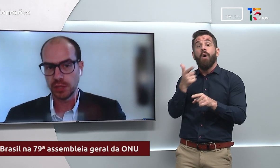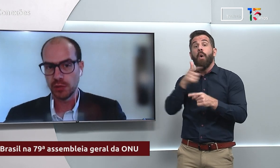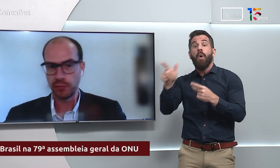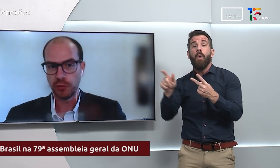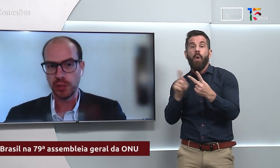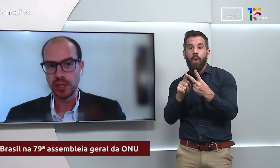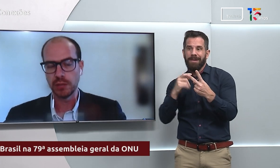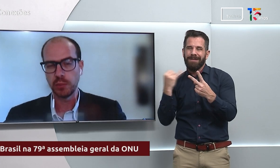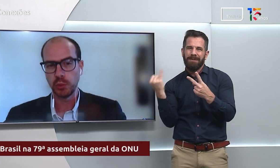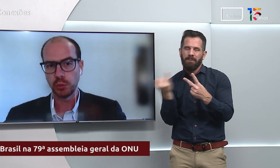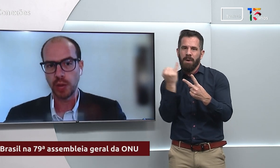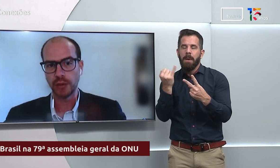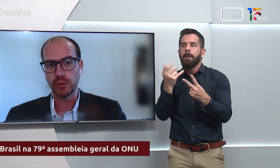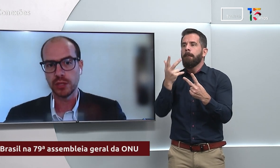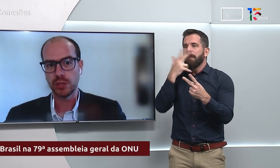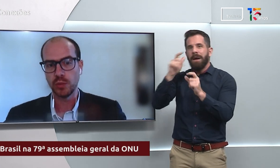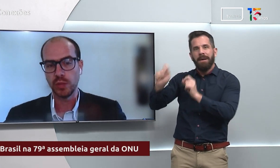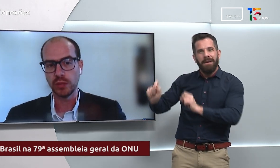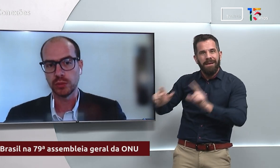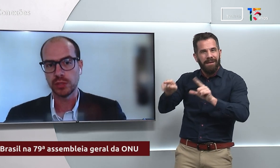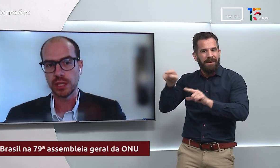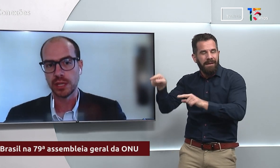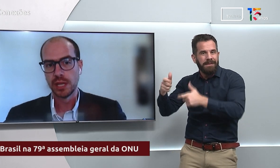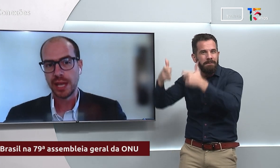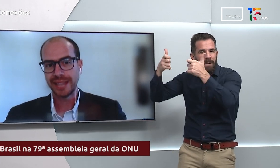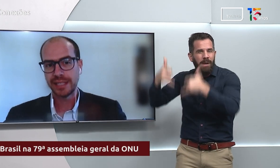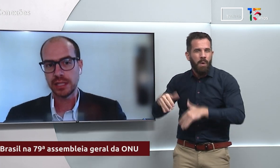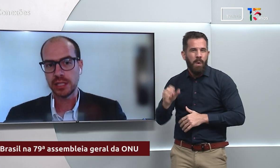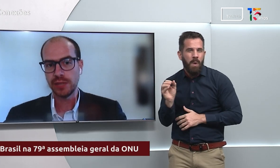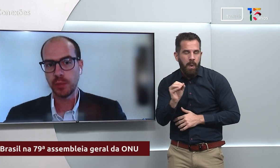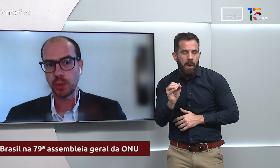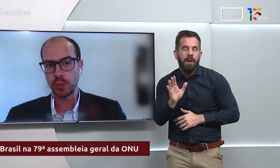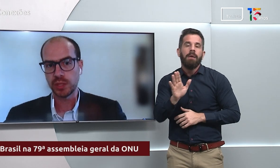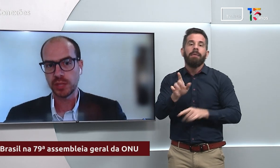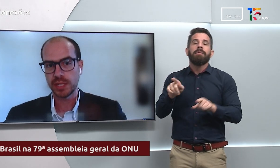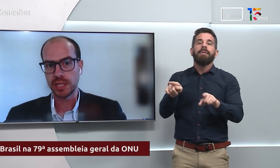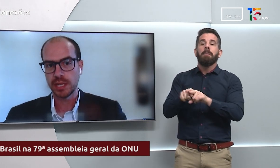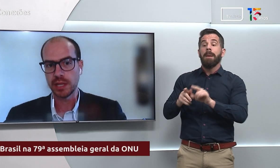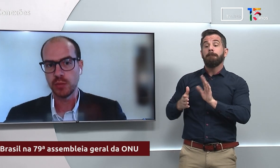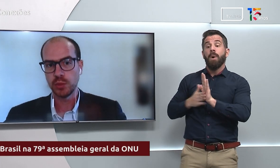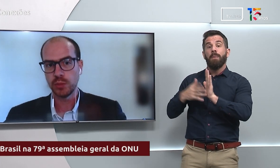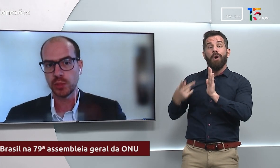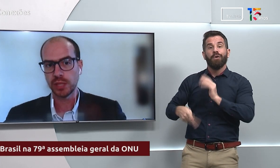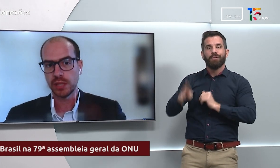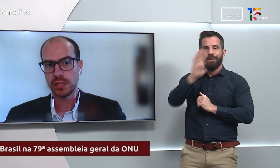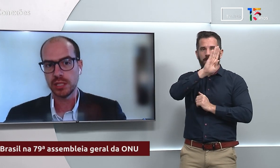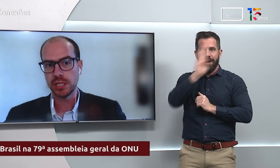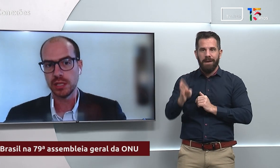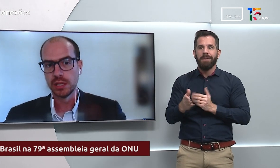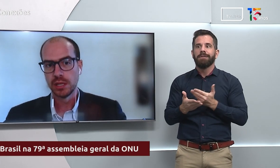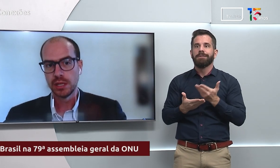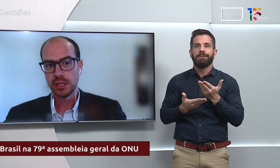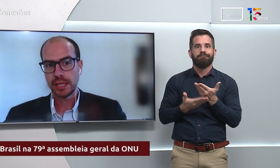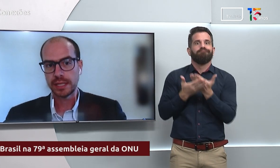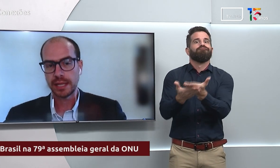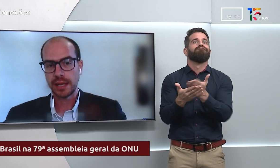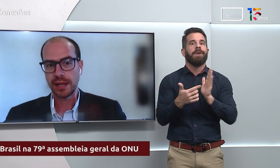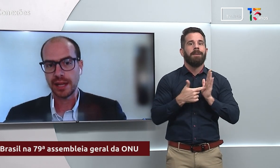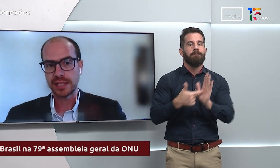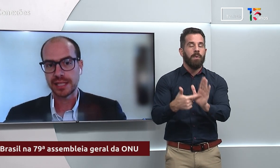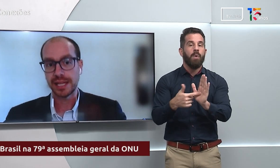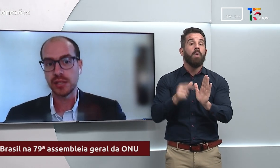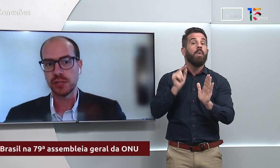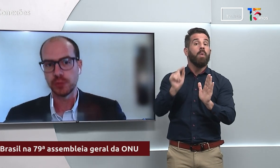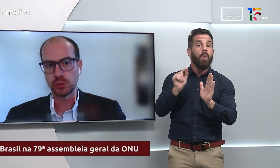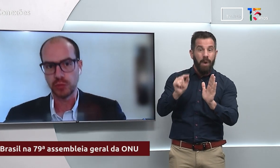que não foi pontuado neste momento. Ou seja, a tentativa, proposta brasileira que é muito importante de taxar